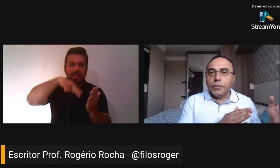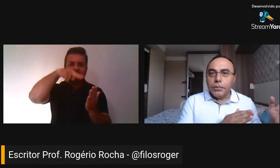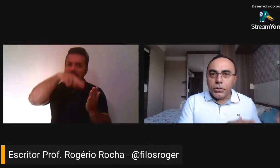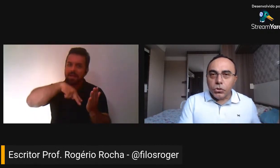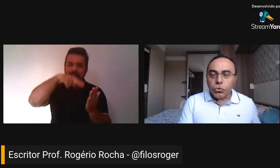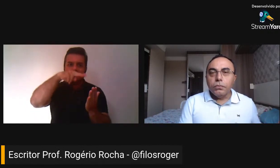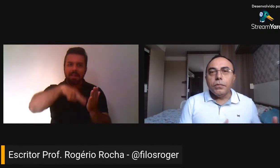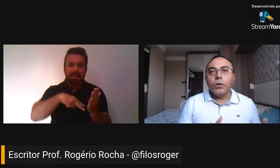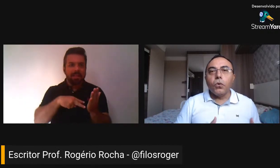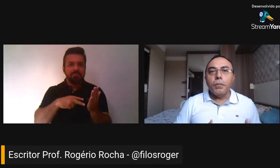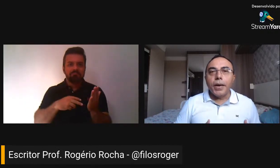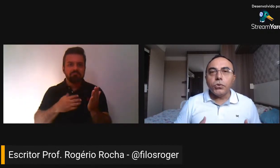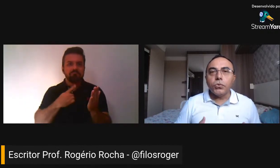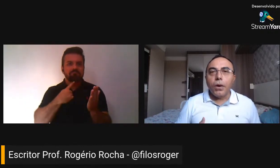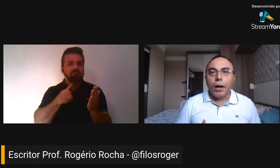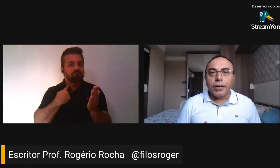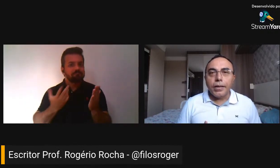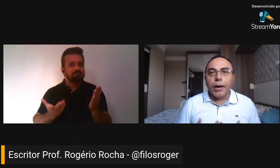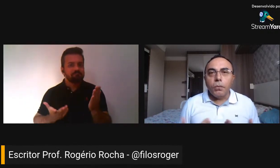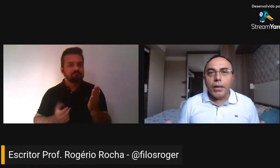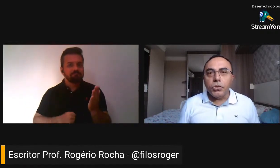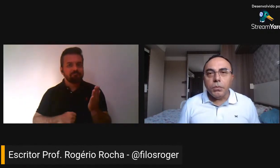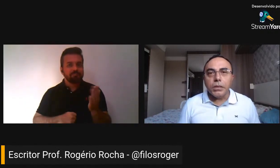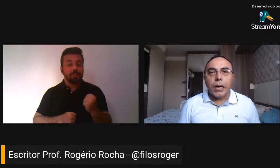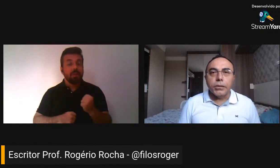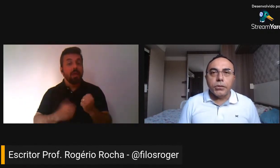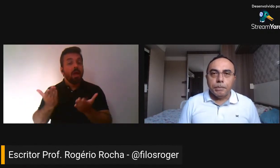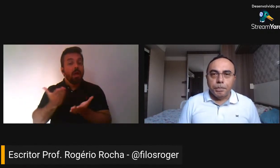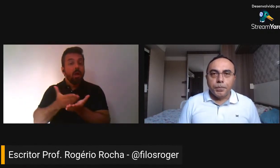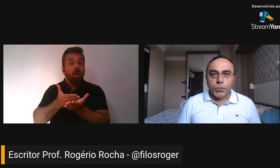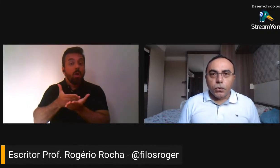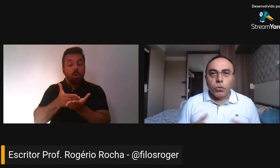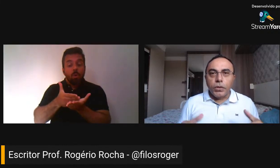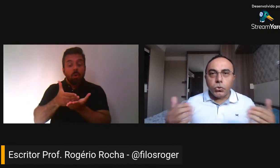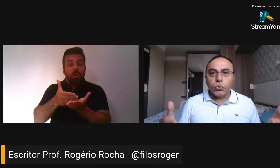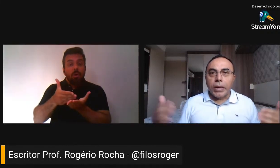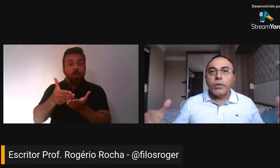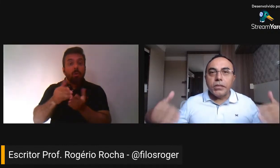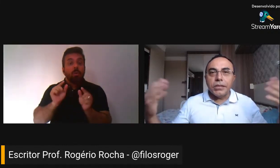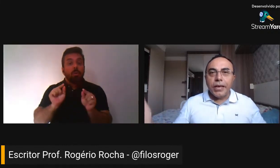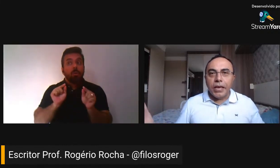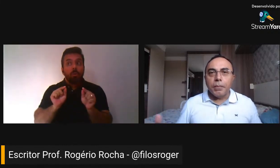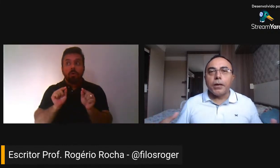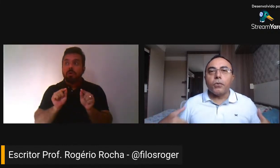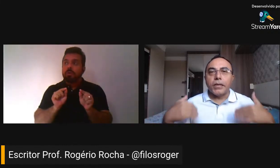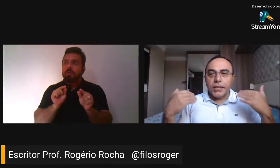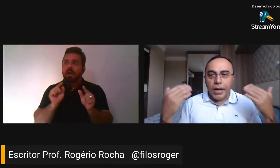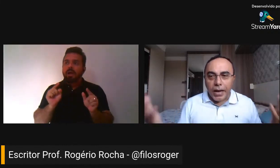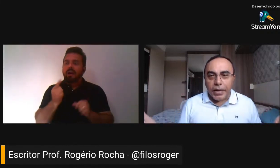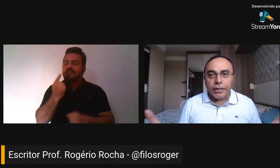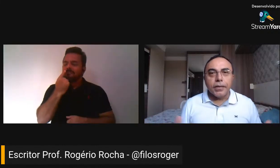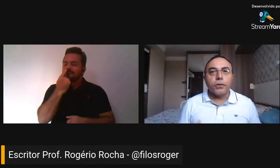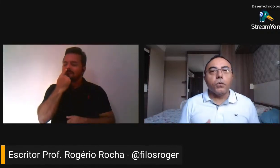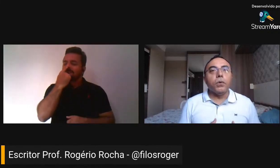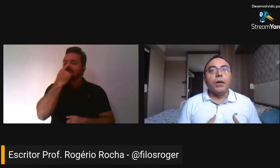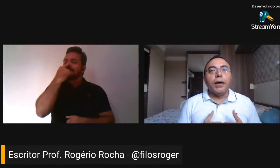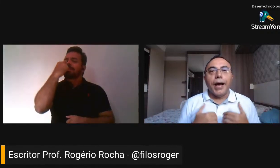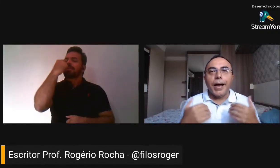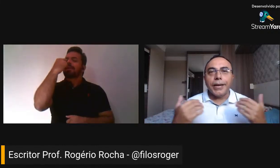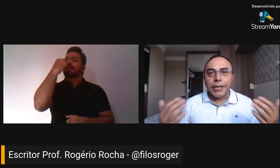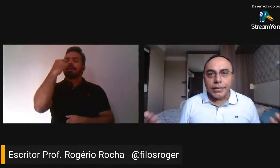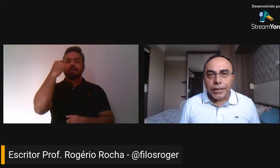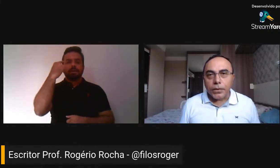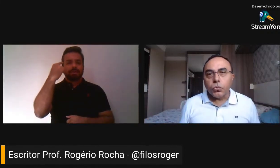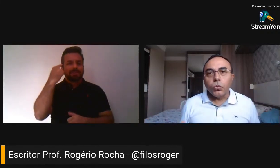disso, eu começo a criar uma intimidade com isso, com esse tema, com essa área, com